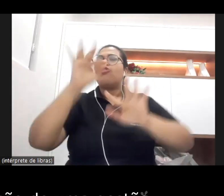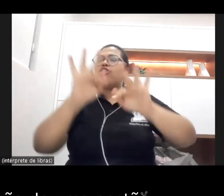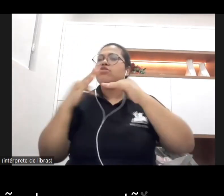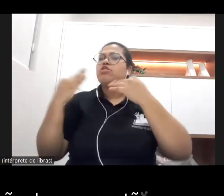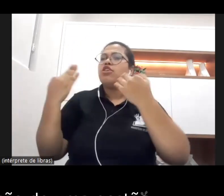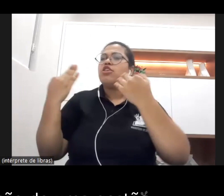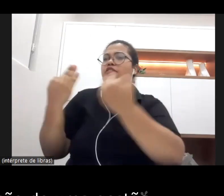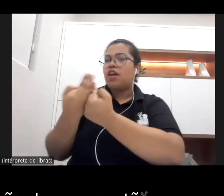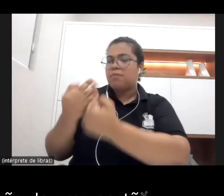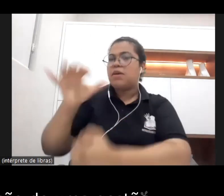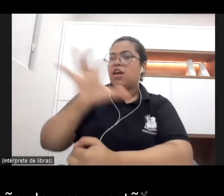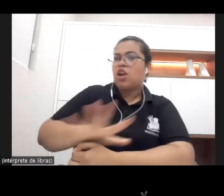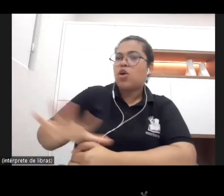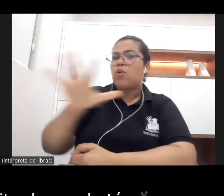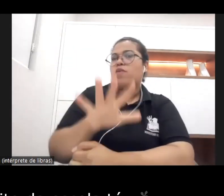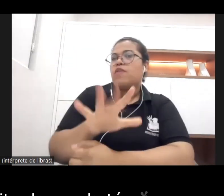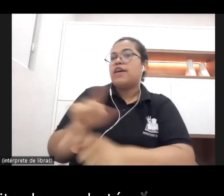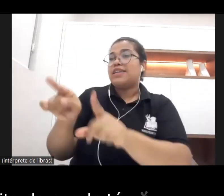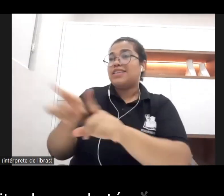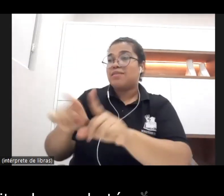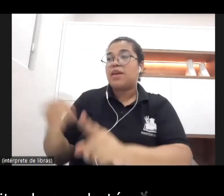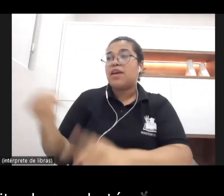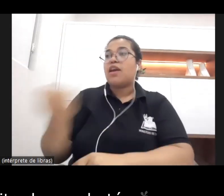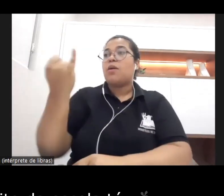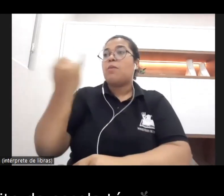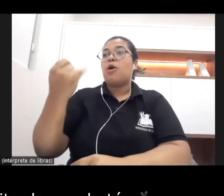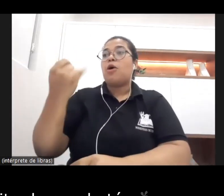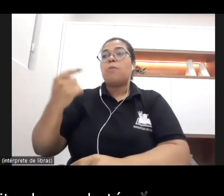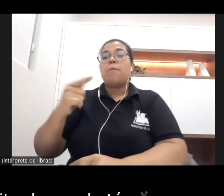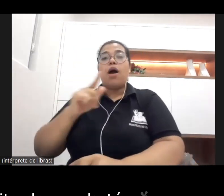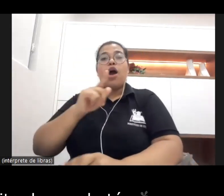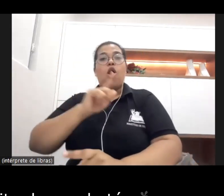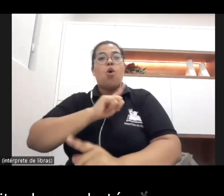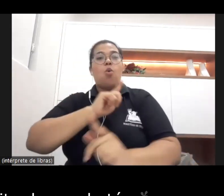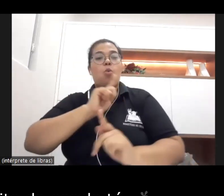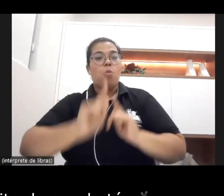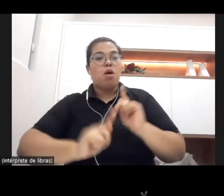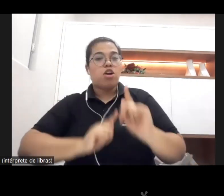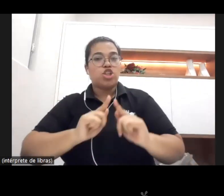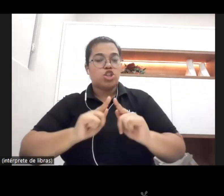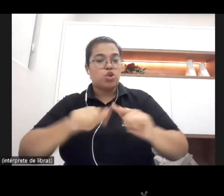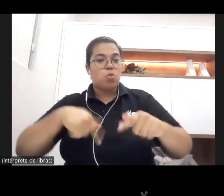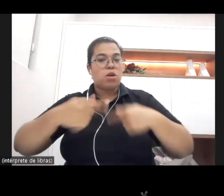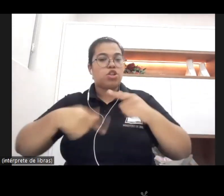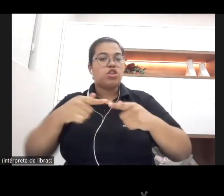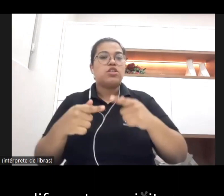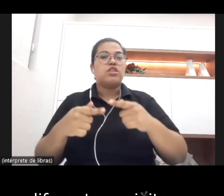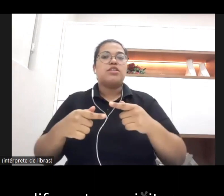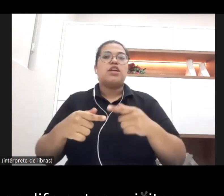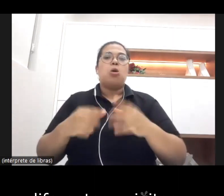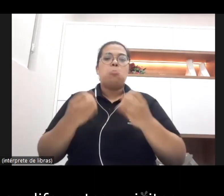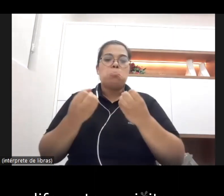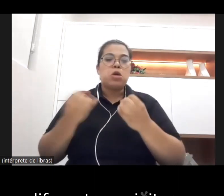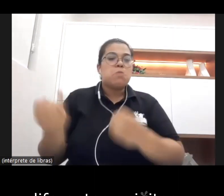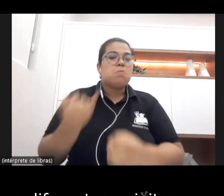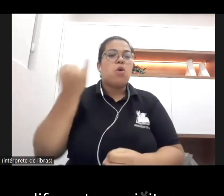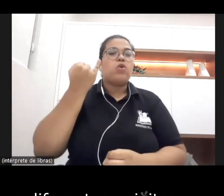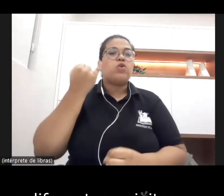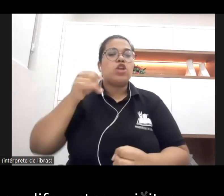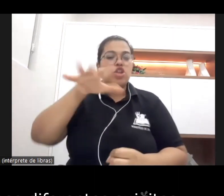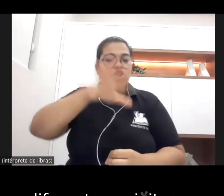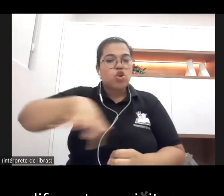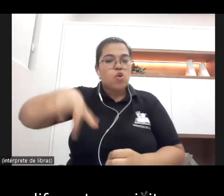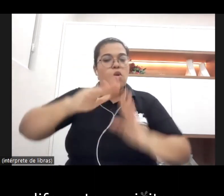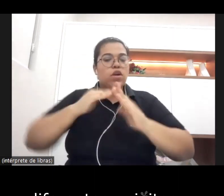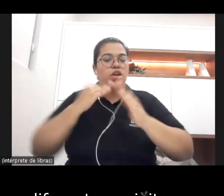e efetivação de uma gestão democrática no âmbito da escola e a nossa